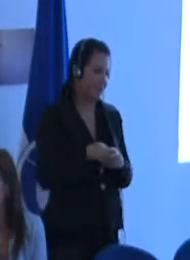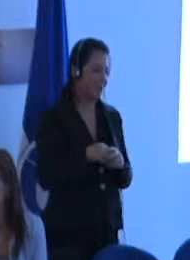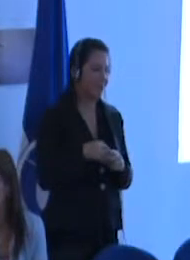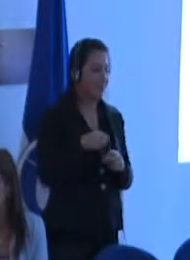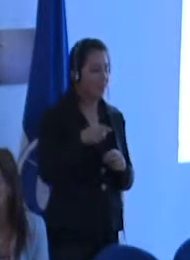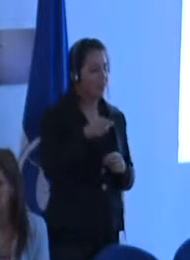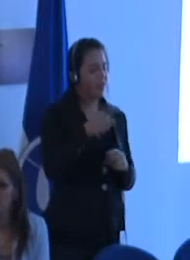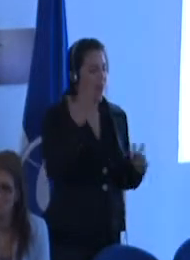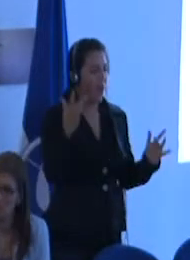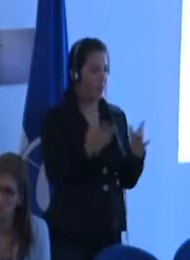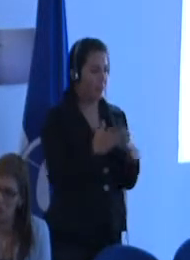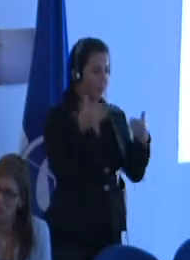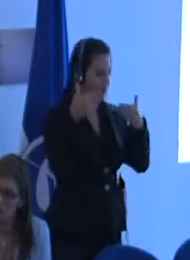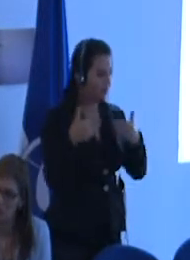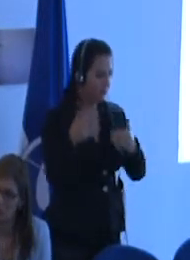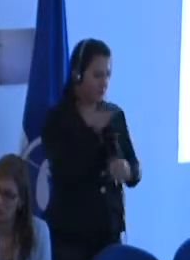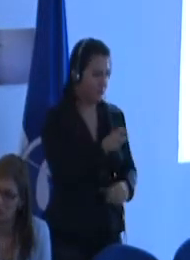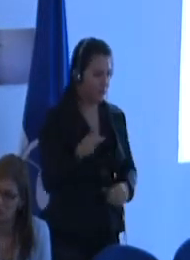limitaciones de las personas.